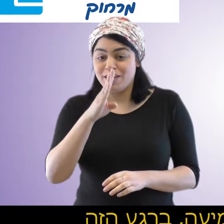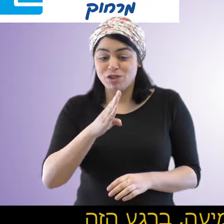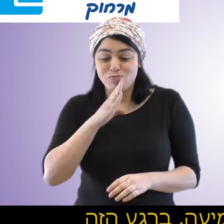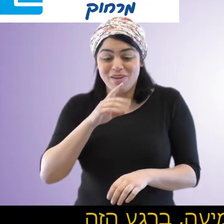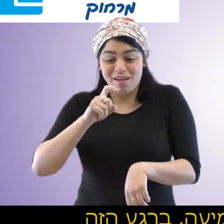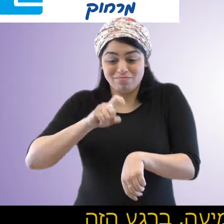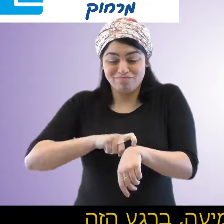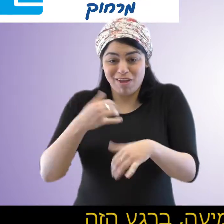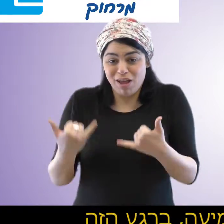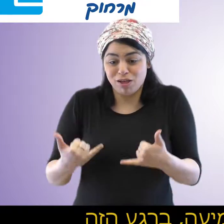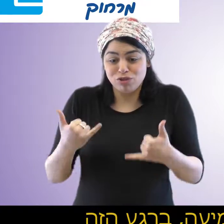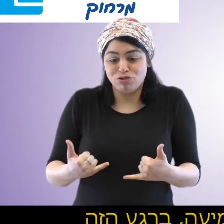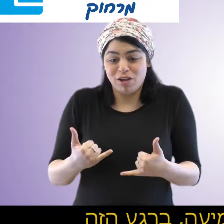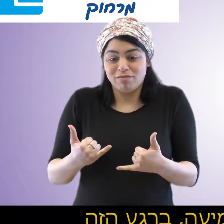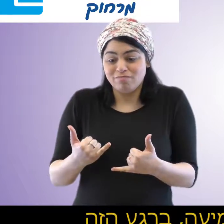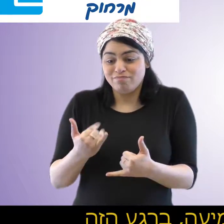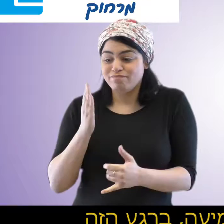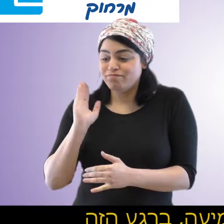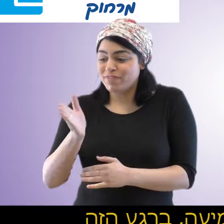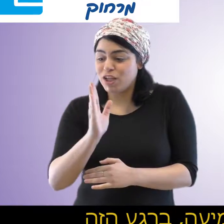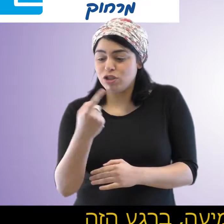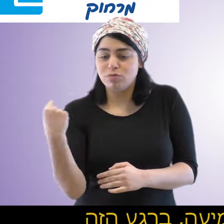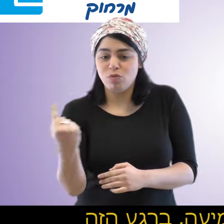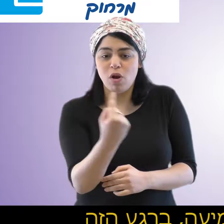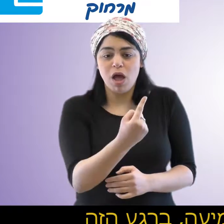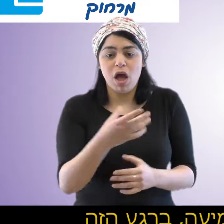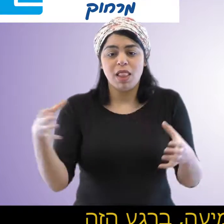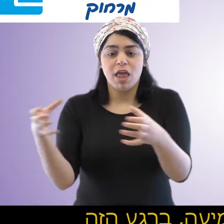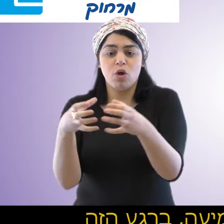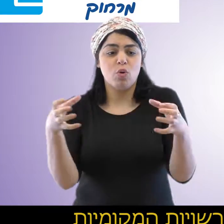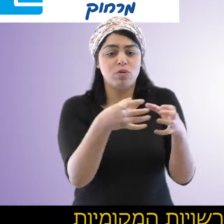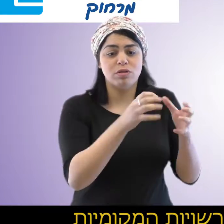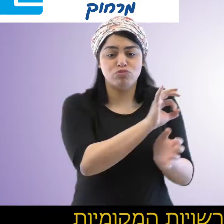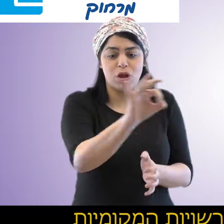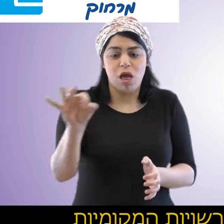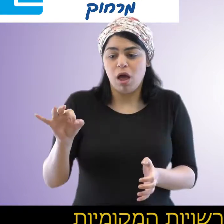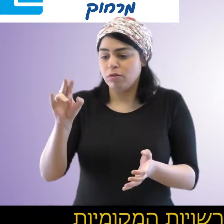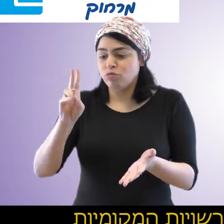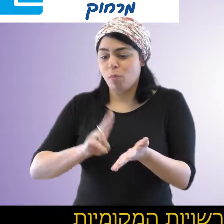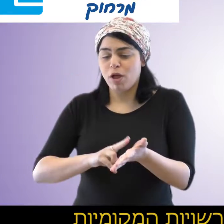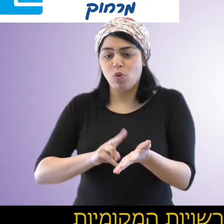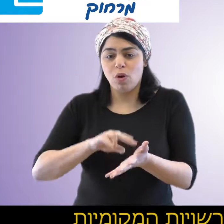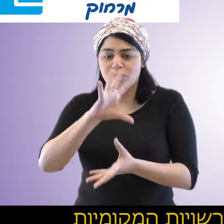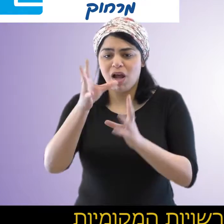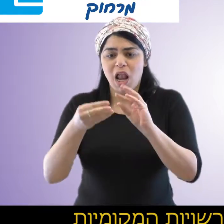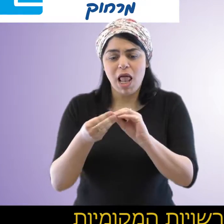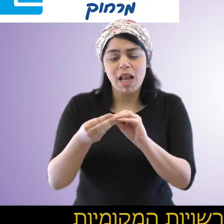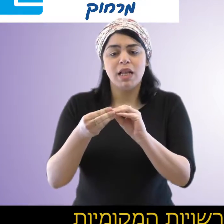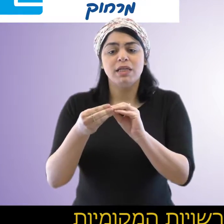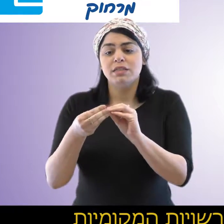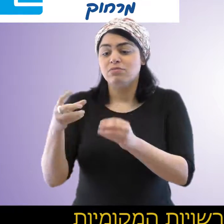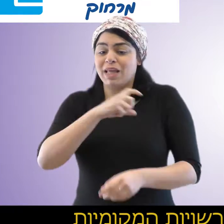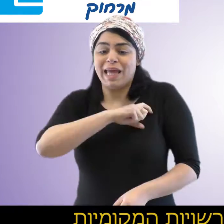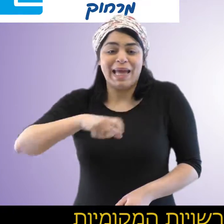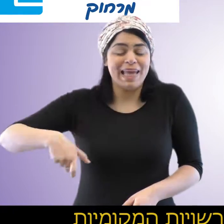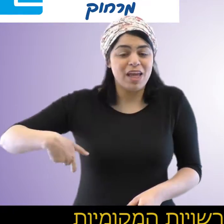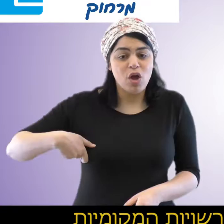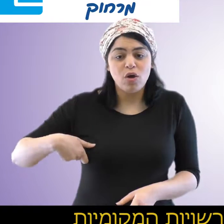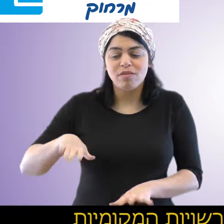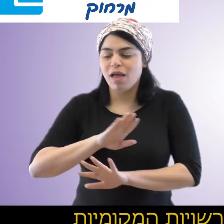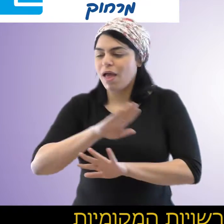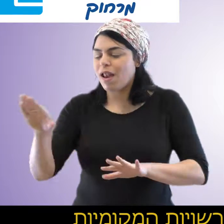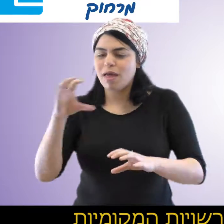חגשים בכימדש מיהם ברגע הזה, ניגשים כל אחד, אחד מארגונים שלכם, הכללים, קומת חולים, אירשויות מקומיות וכו'